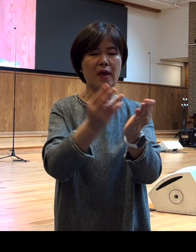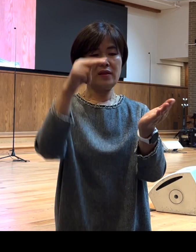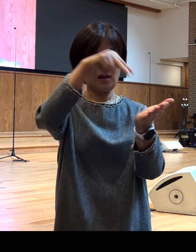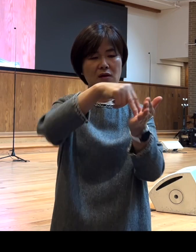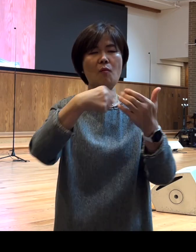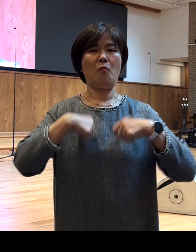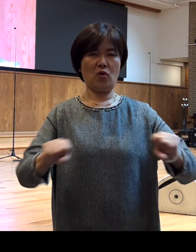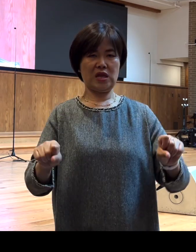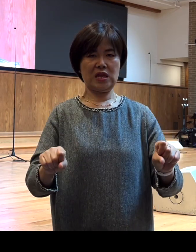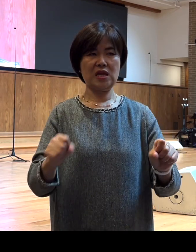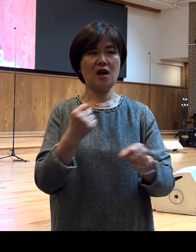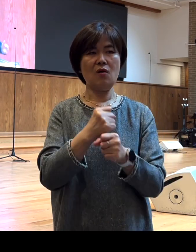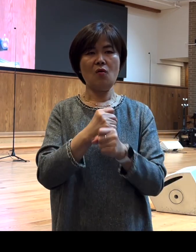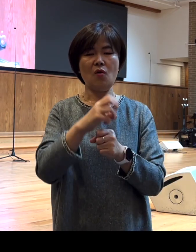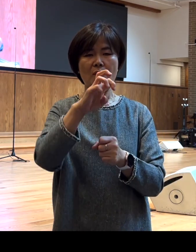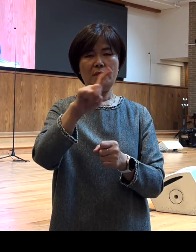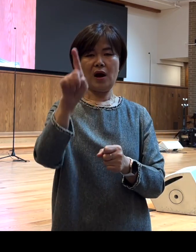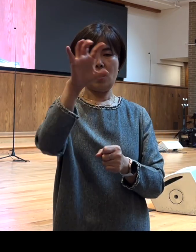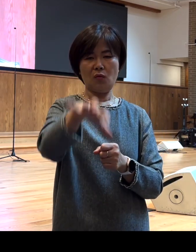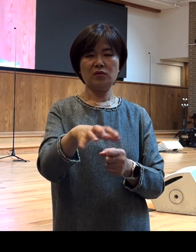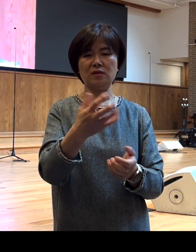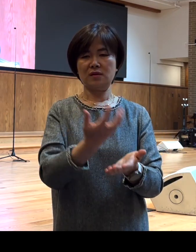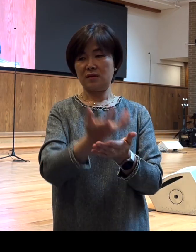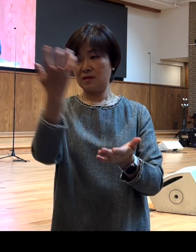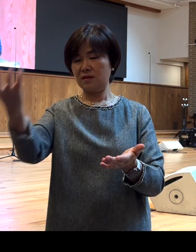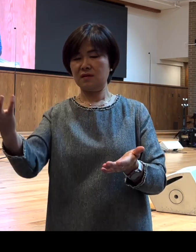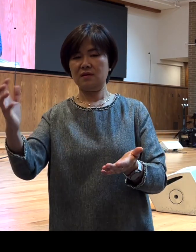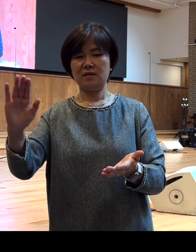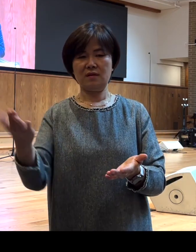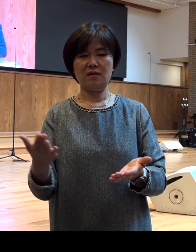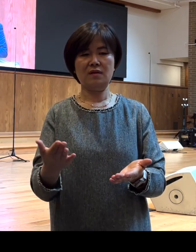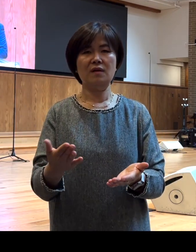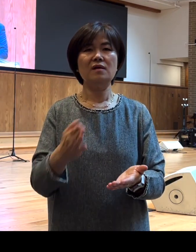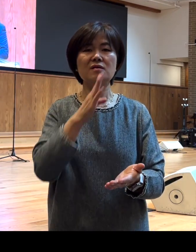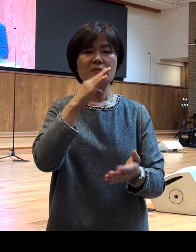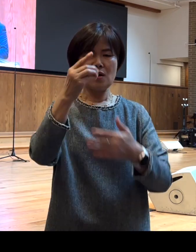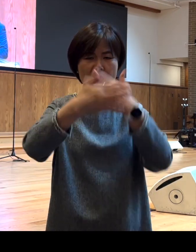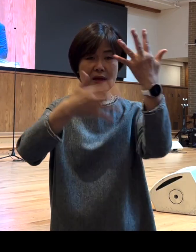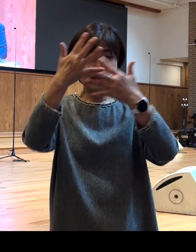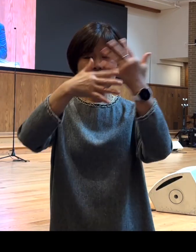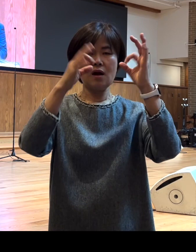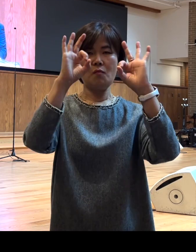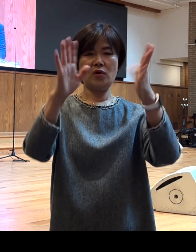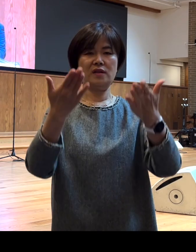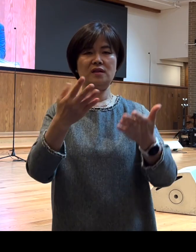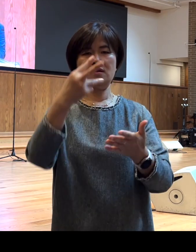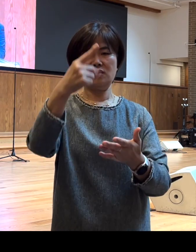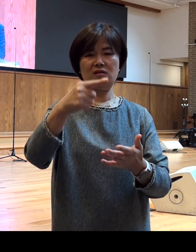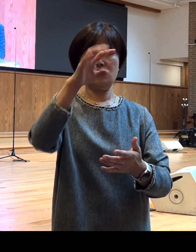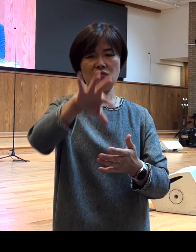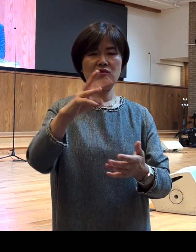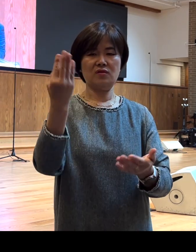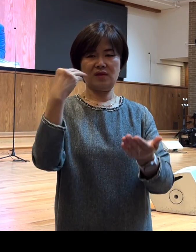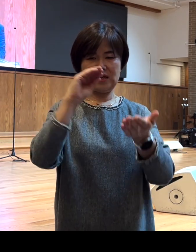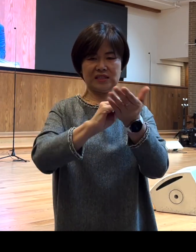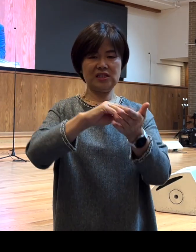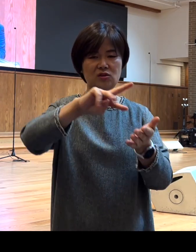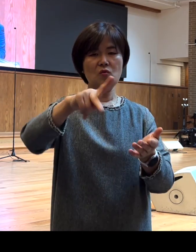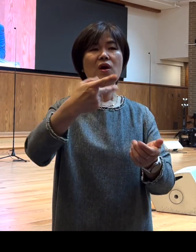마게도냐를 거쳐서 그가 마게도냐 환상을 받던 드로아로 다시 돌아가려고 한 것입니까